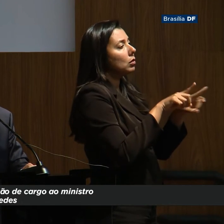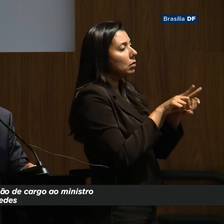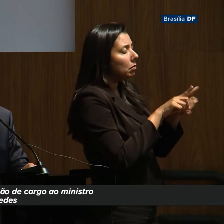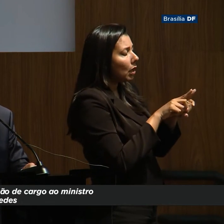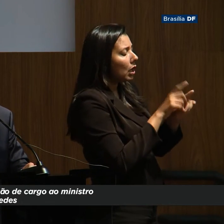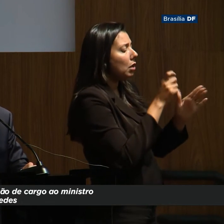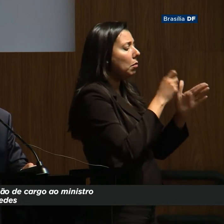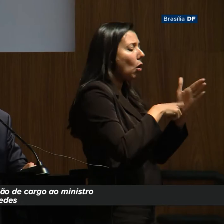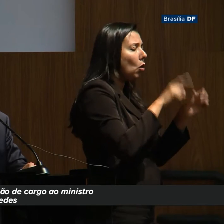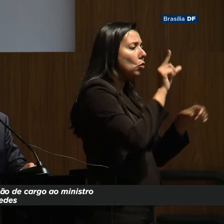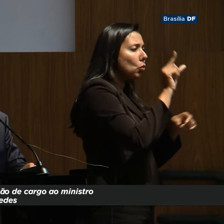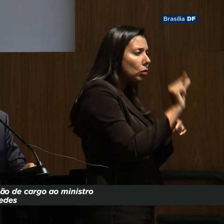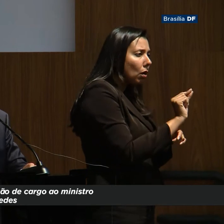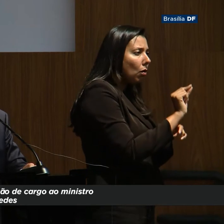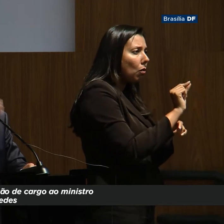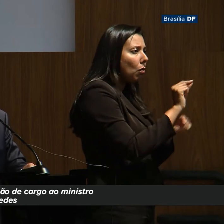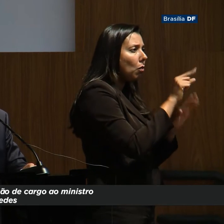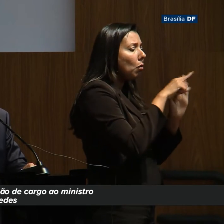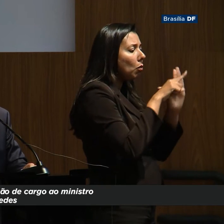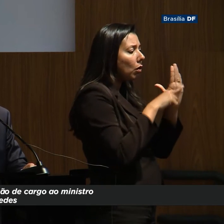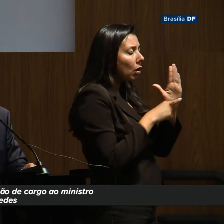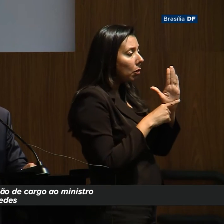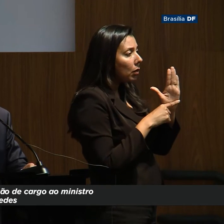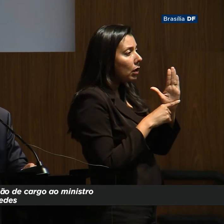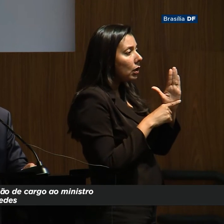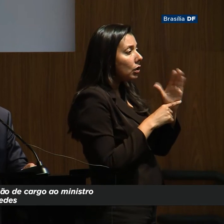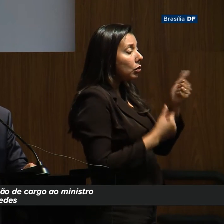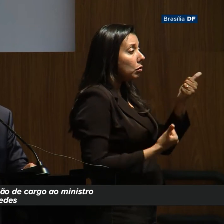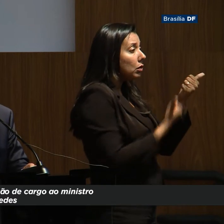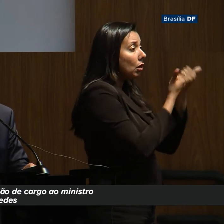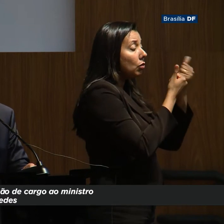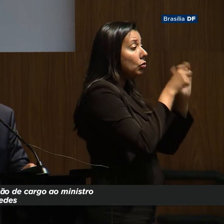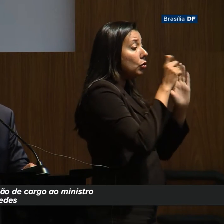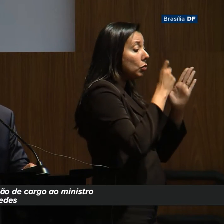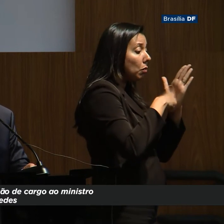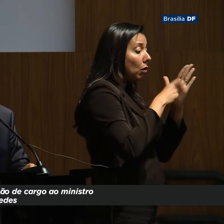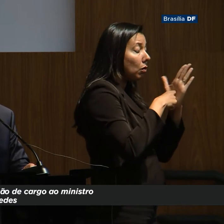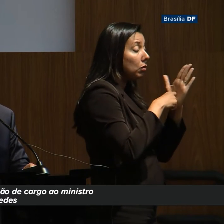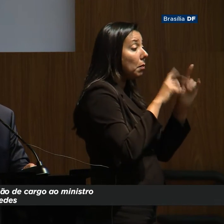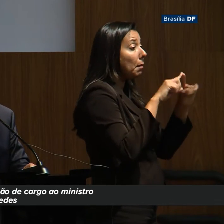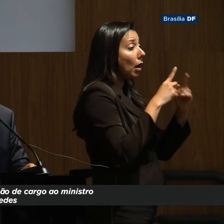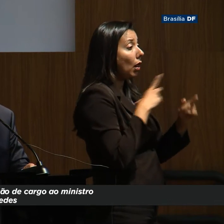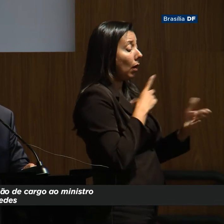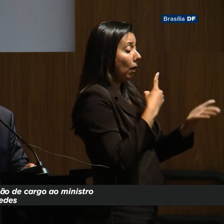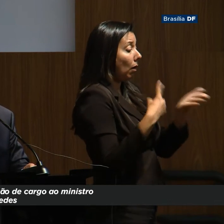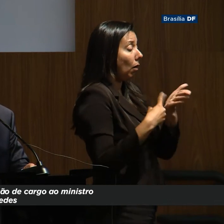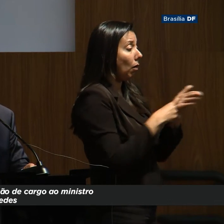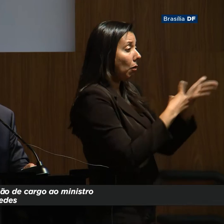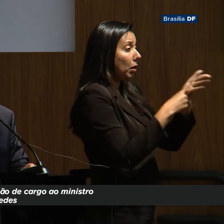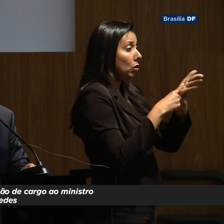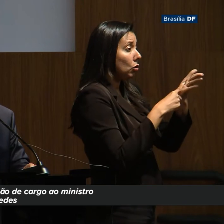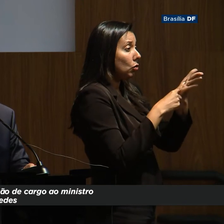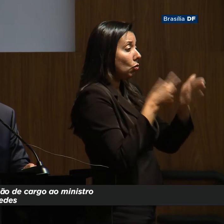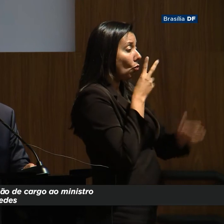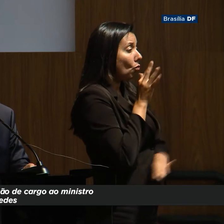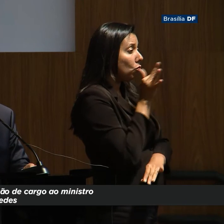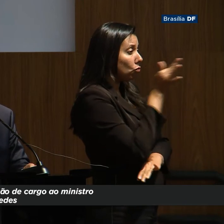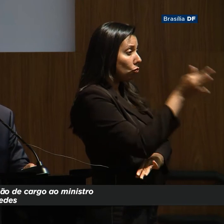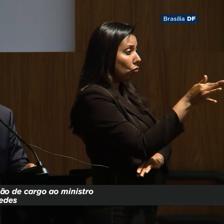impostos, redução, na verdade, é um programa de substituição de impostos, mas com o compromisso, olhando lá para frente,